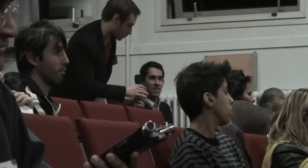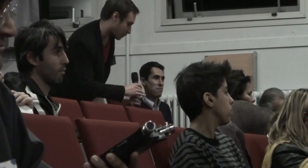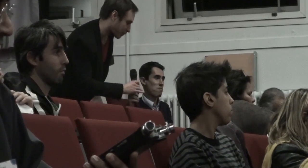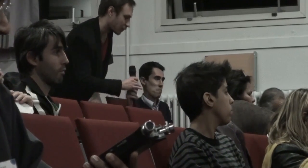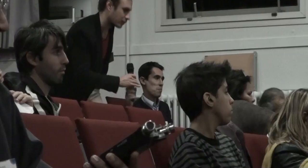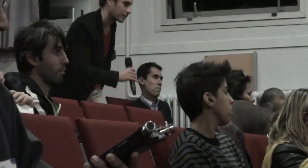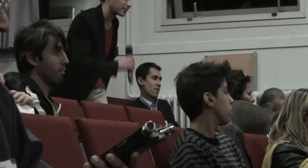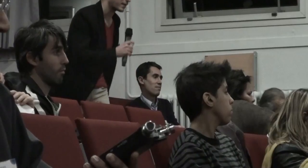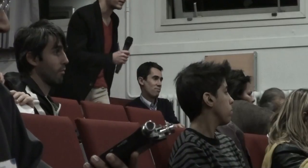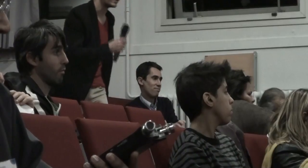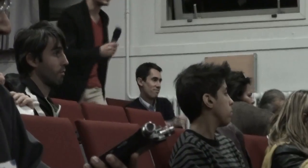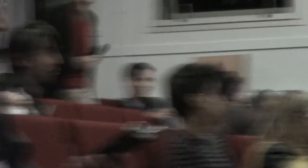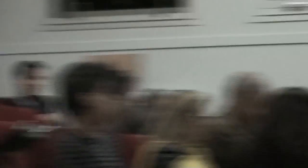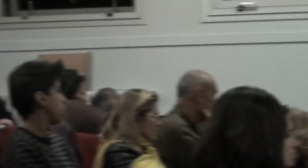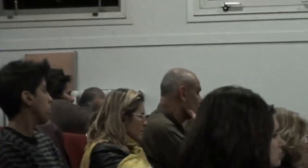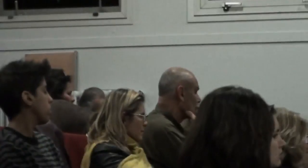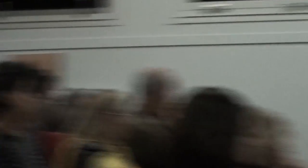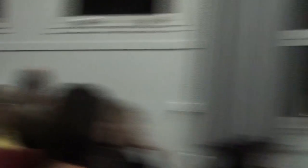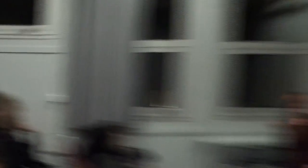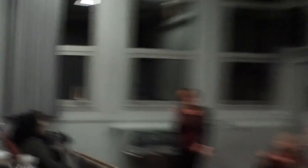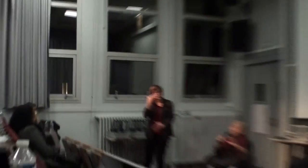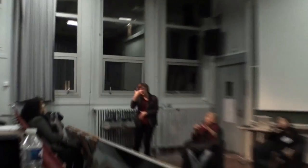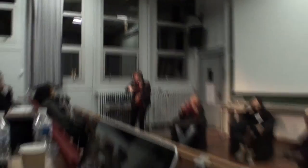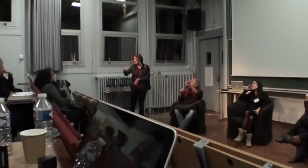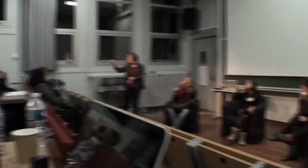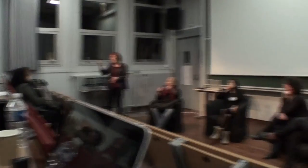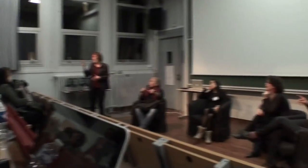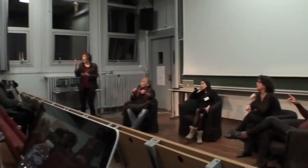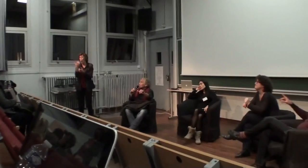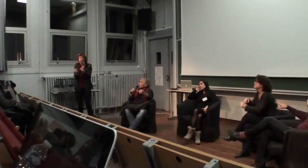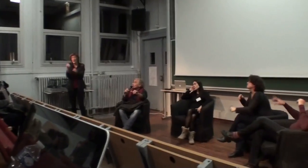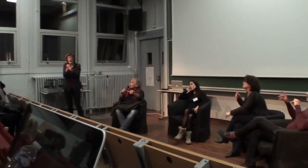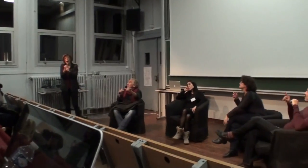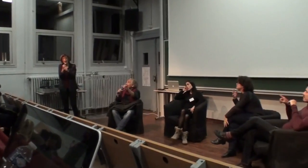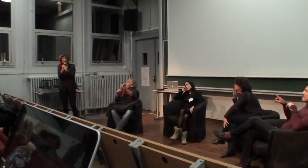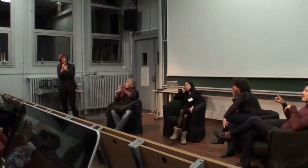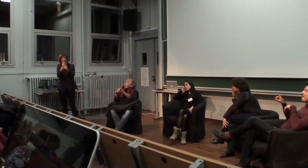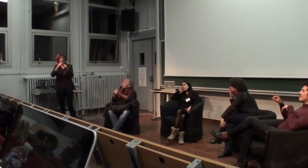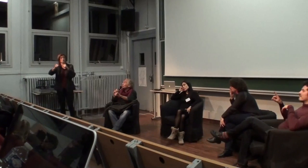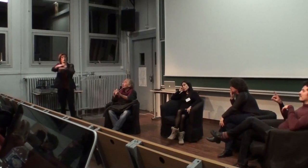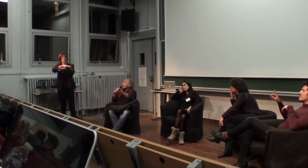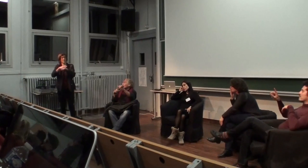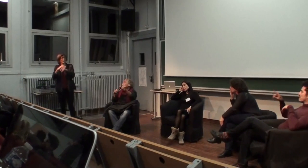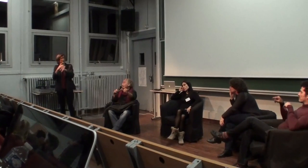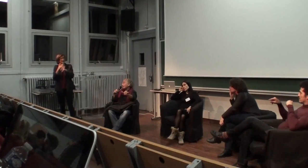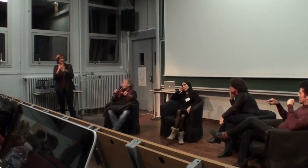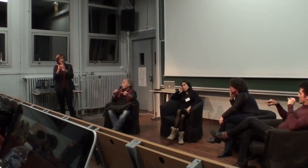sophisme car tu sais très bien qu'on crée la société et on modèle les désirs